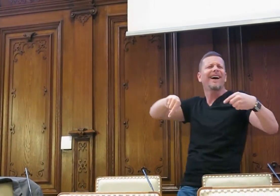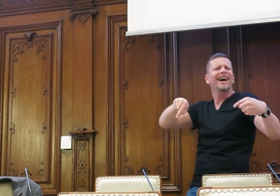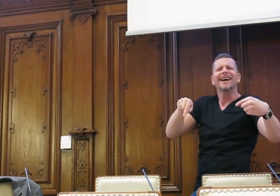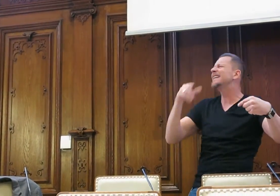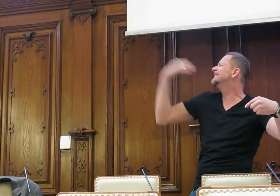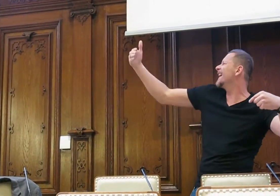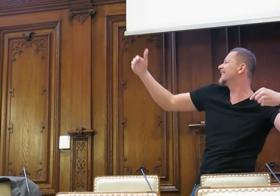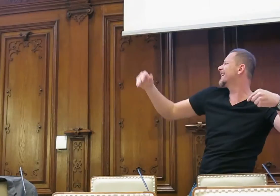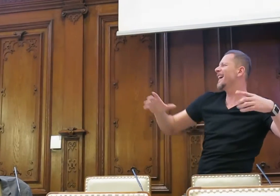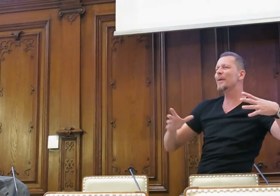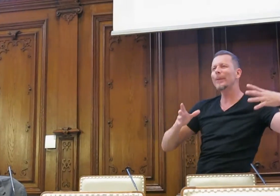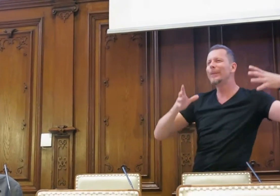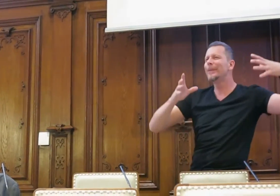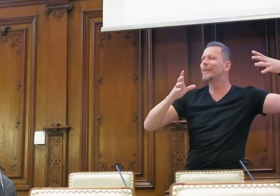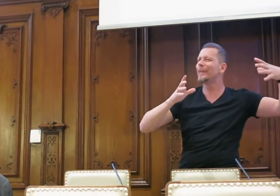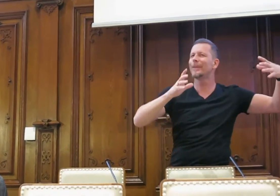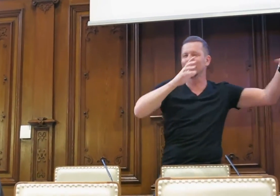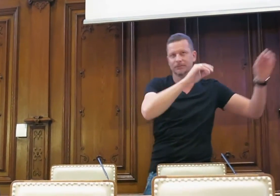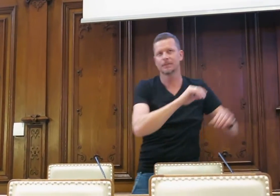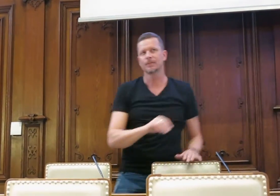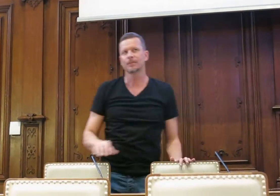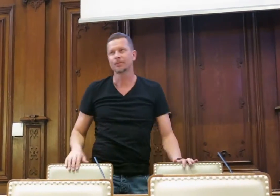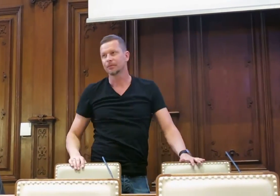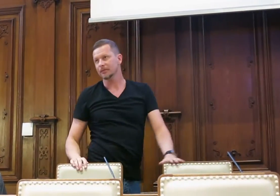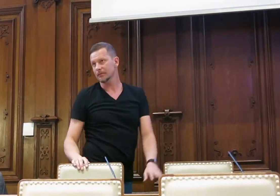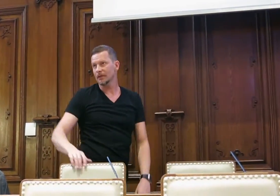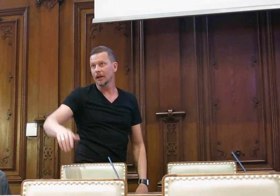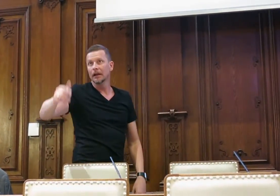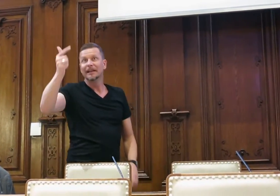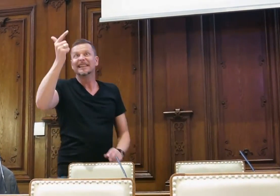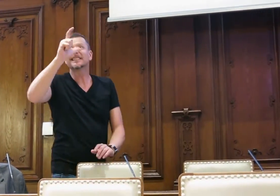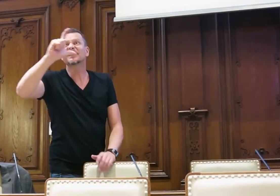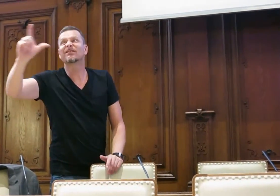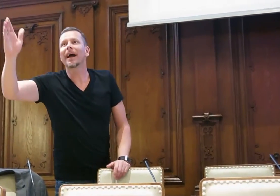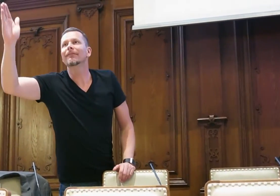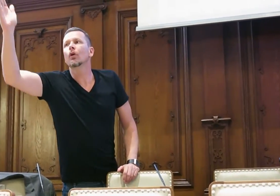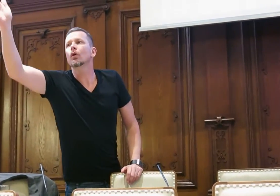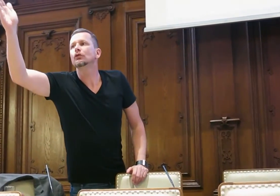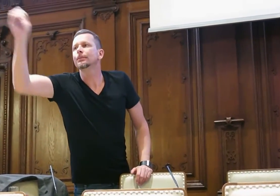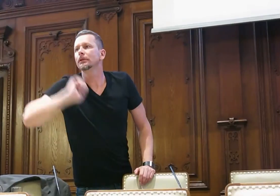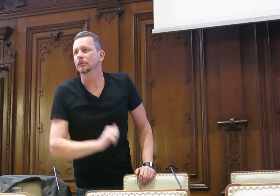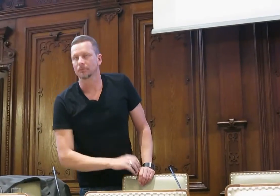herrlich, und kuschelt sich in die Wolke und schwebt mit der Wolke nach vorne. Zwei Umstände,